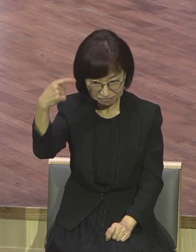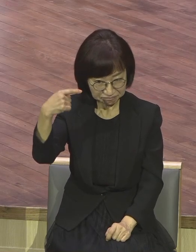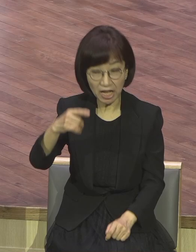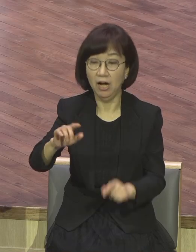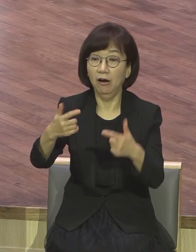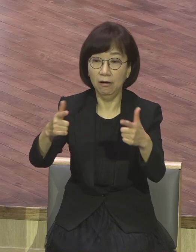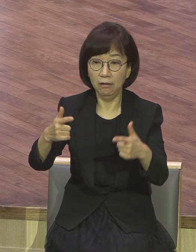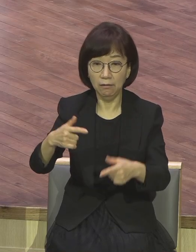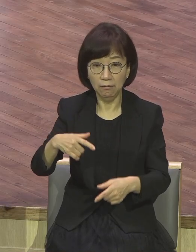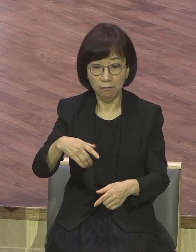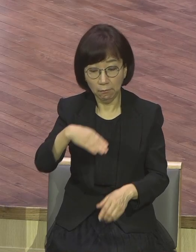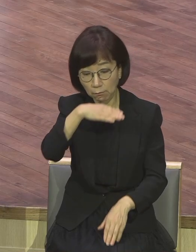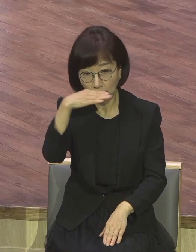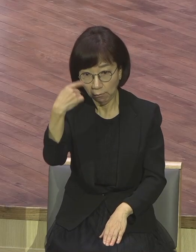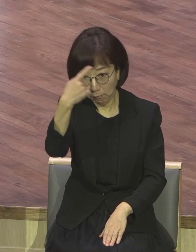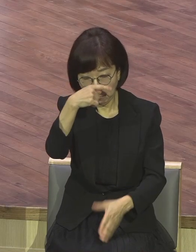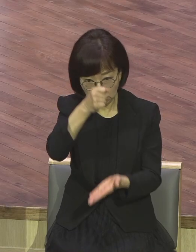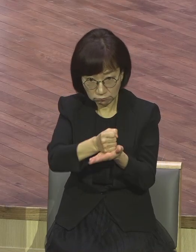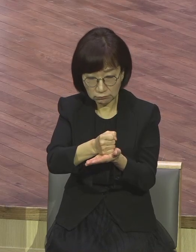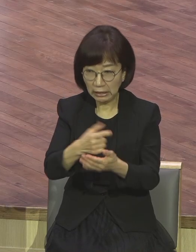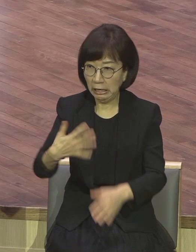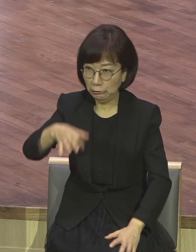정상이야. 죄송합니다. 무릎 꿇고